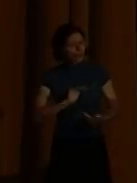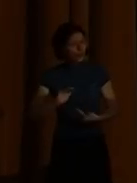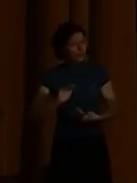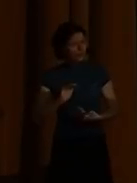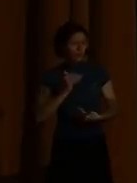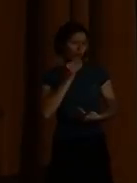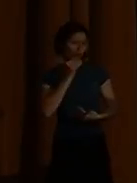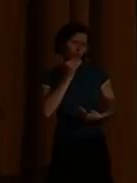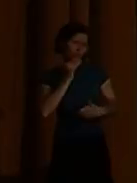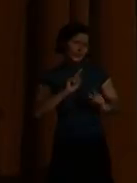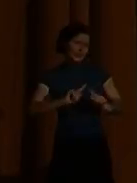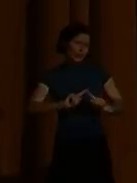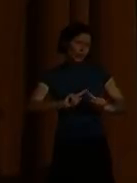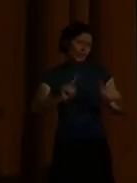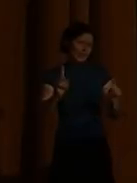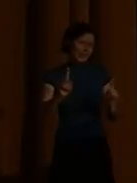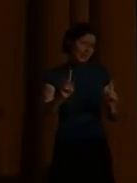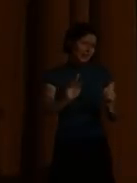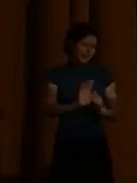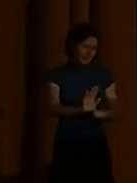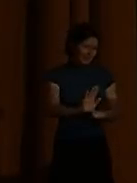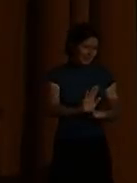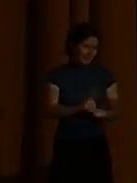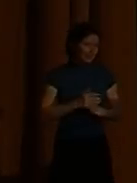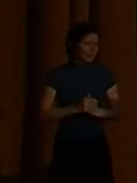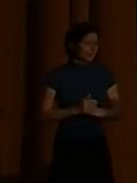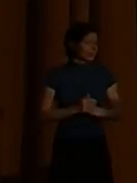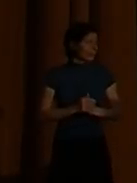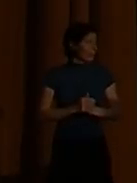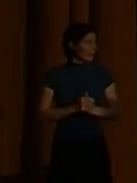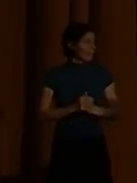Schüler mit autistischem Wahrnehmungssystem.